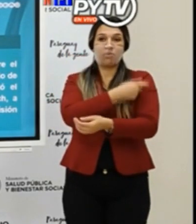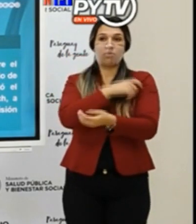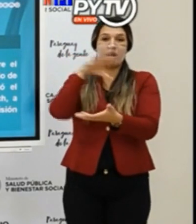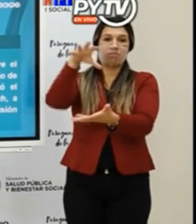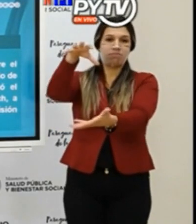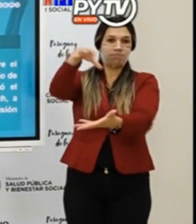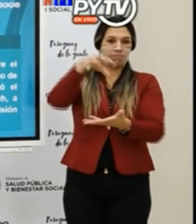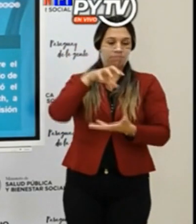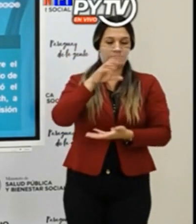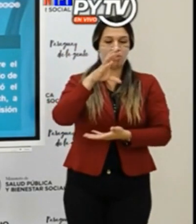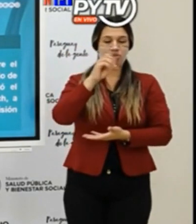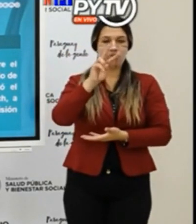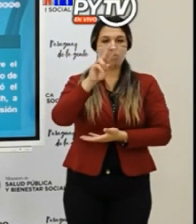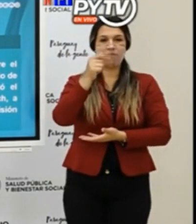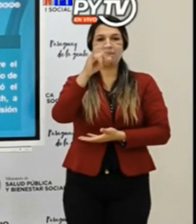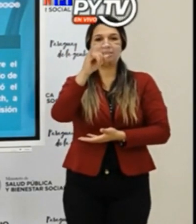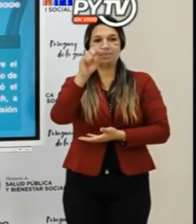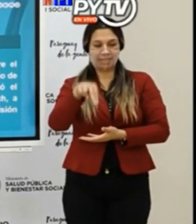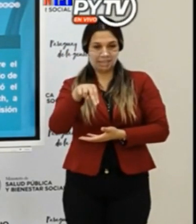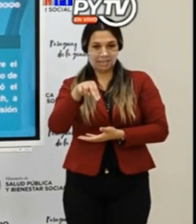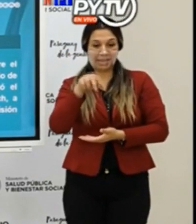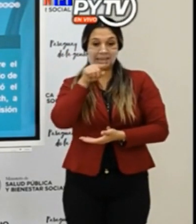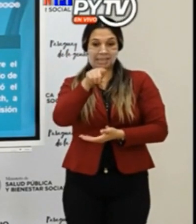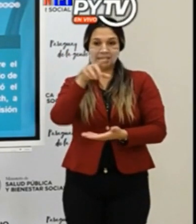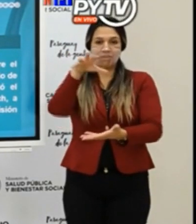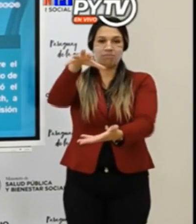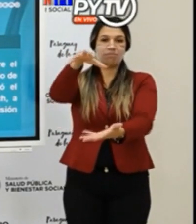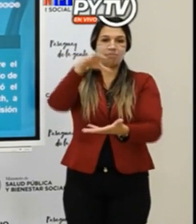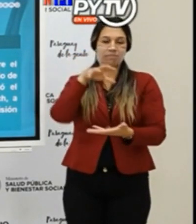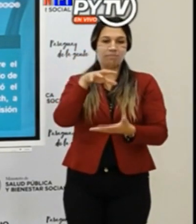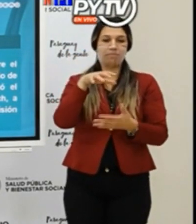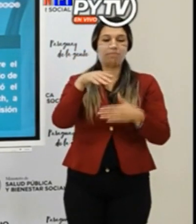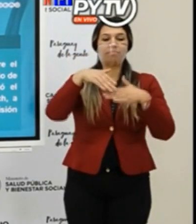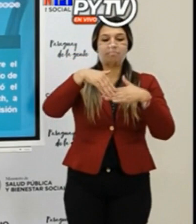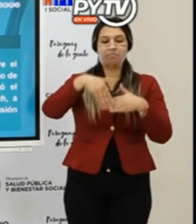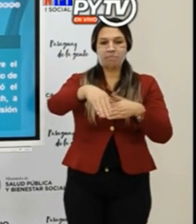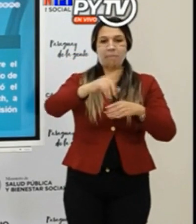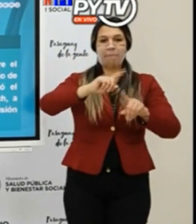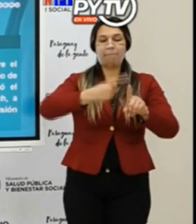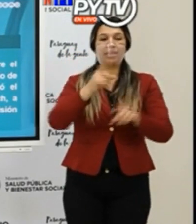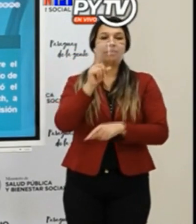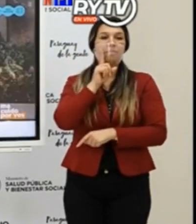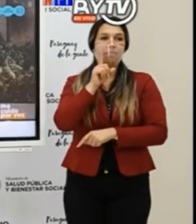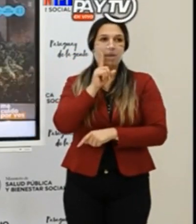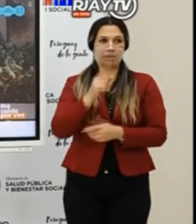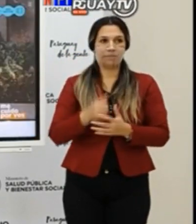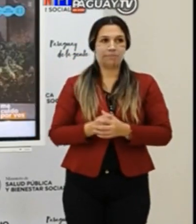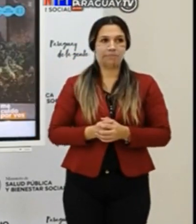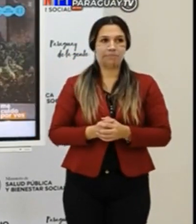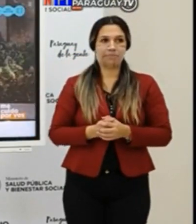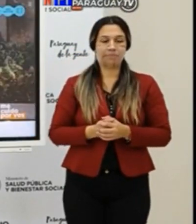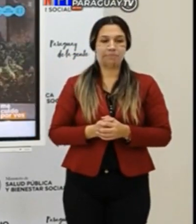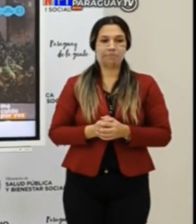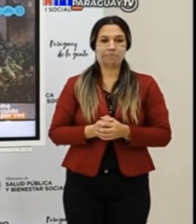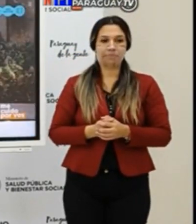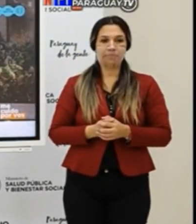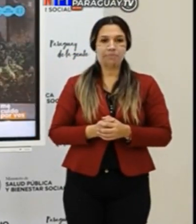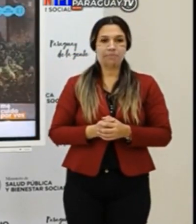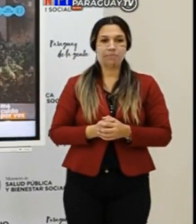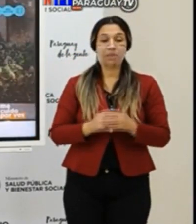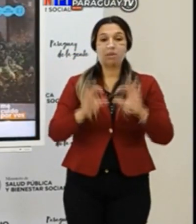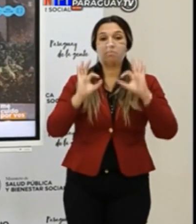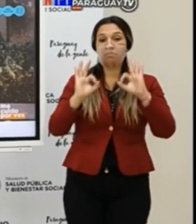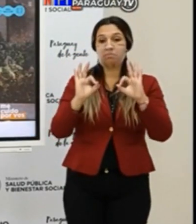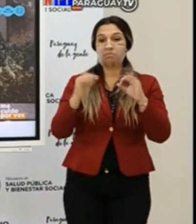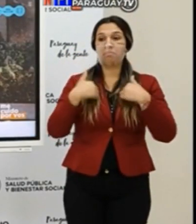las que estaremos recibiendo en el mes de mayo bueno quedo